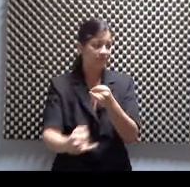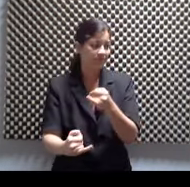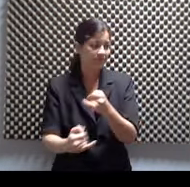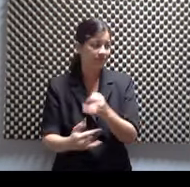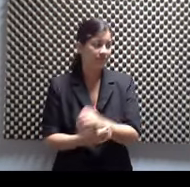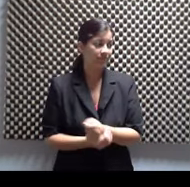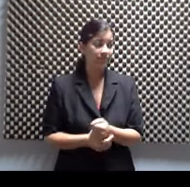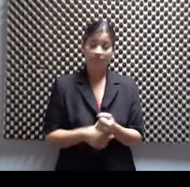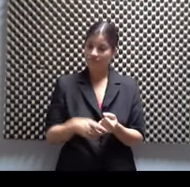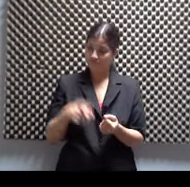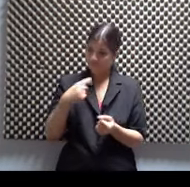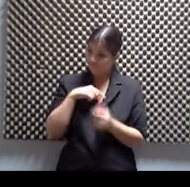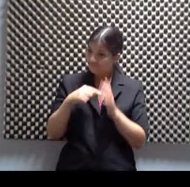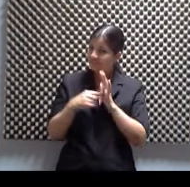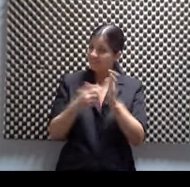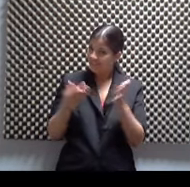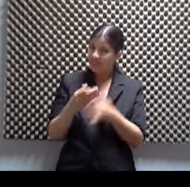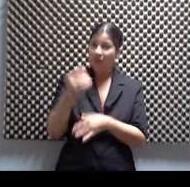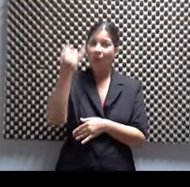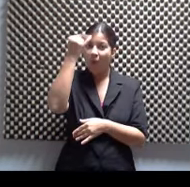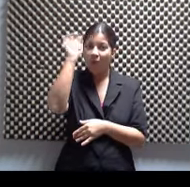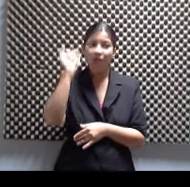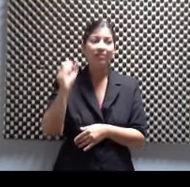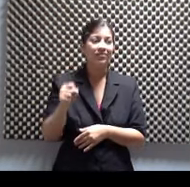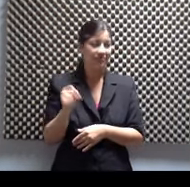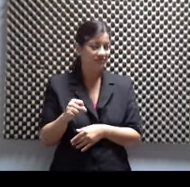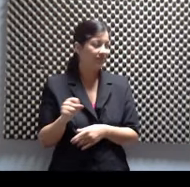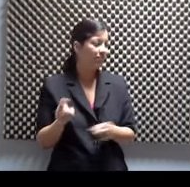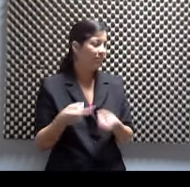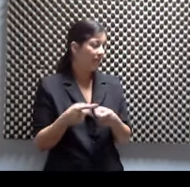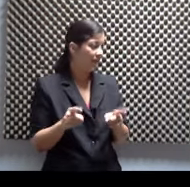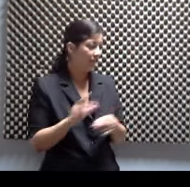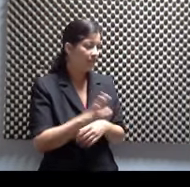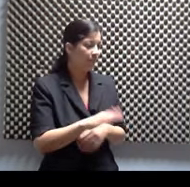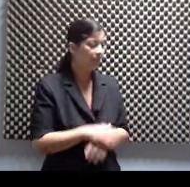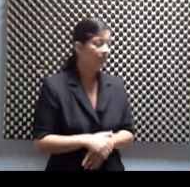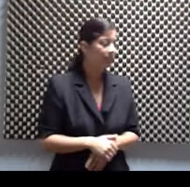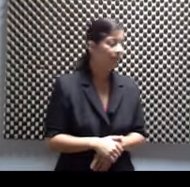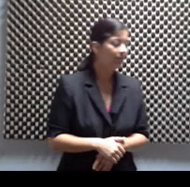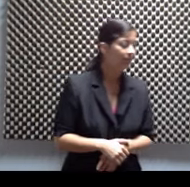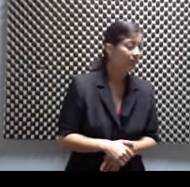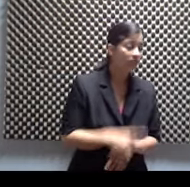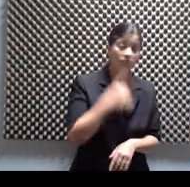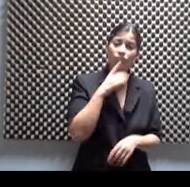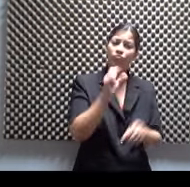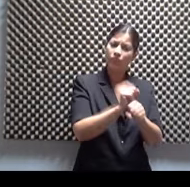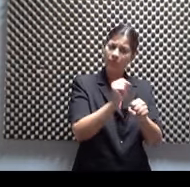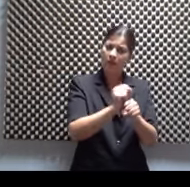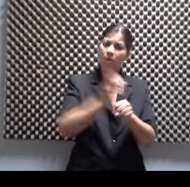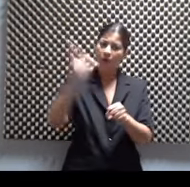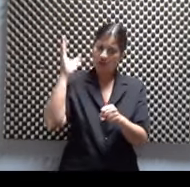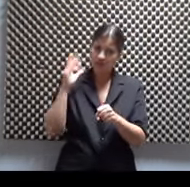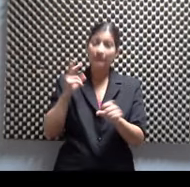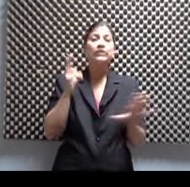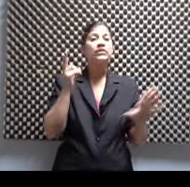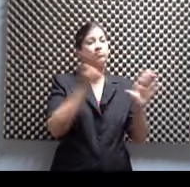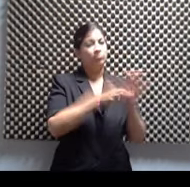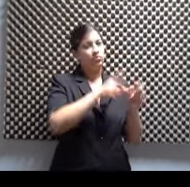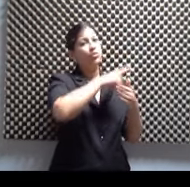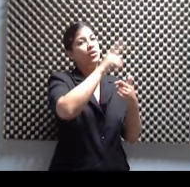con nosotros en julio. Brenda hizo un trabajo anteriormente que estuvo en la lista de lo de Granada. Pero